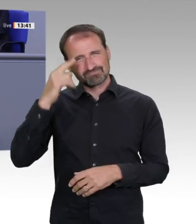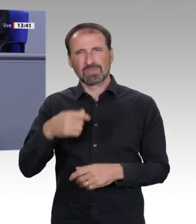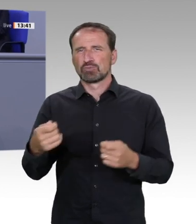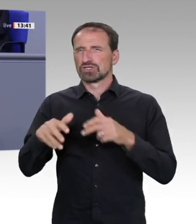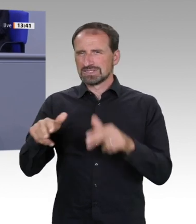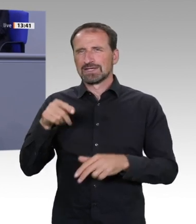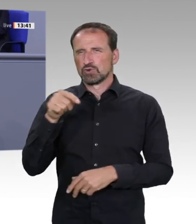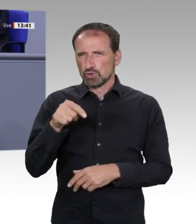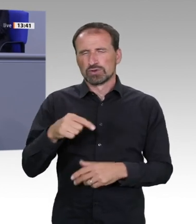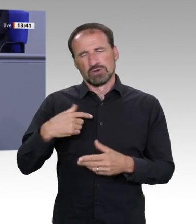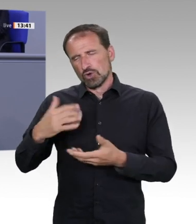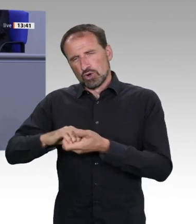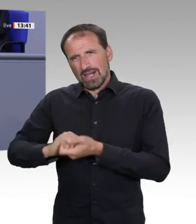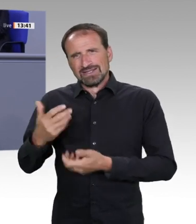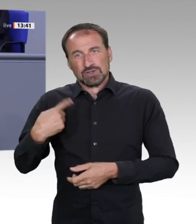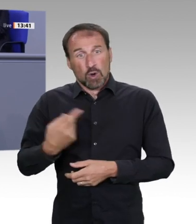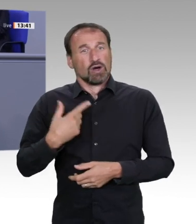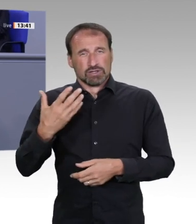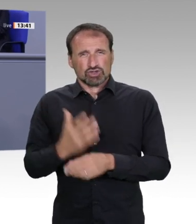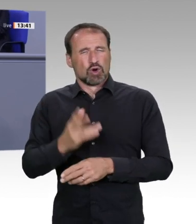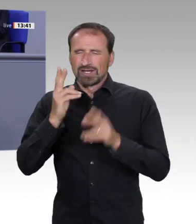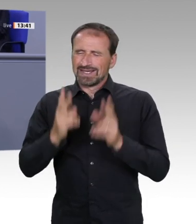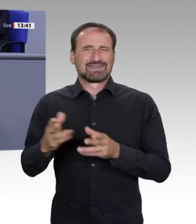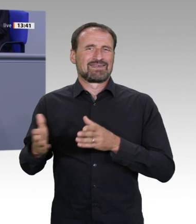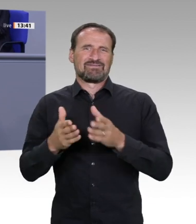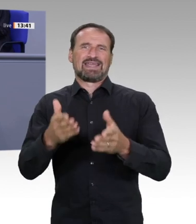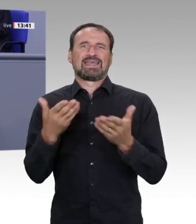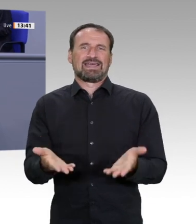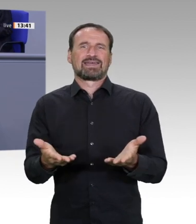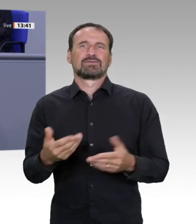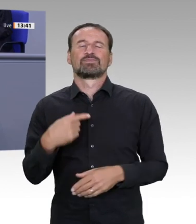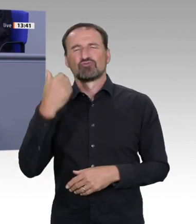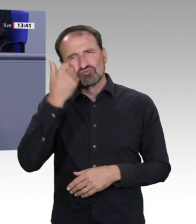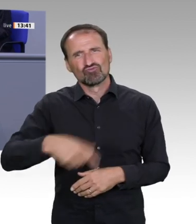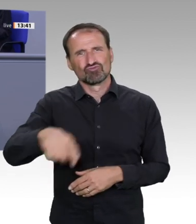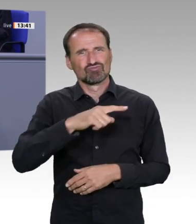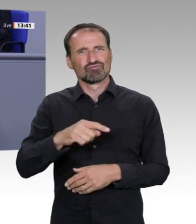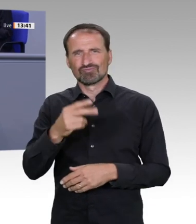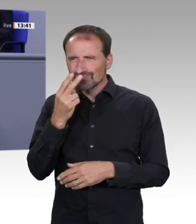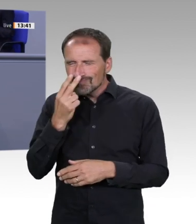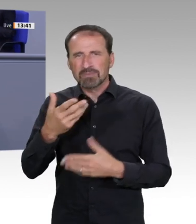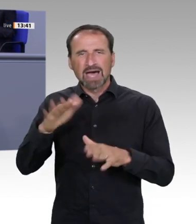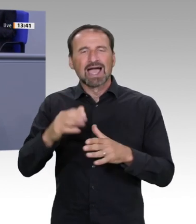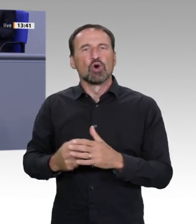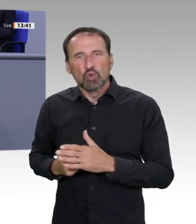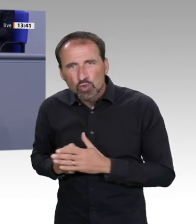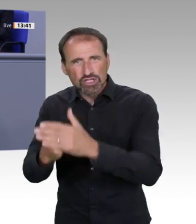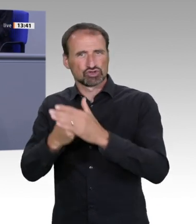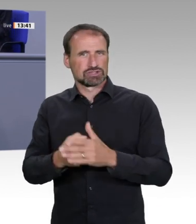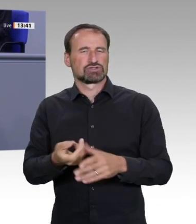Es gibt zwar noch hohe akademische KI-Kompetenz in Deutschland, aber der KI-Monitor der deutschen Wirtschaft hat gezeigt, die Kooperation